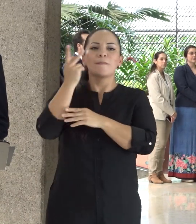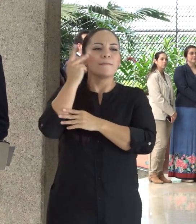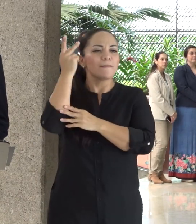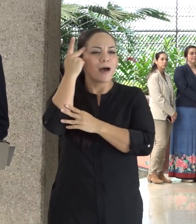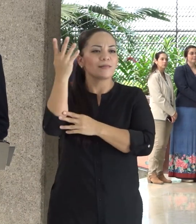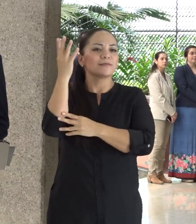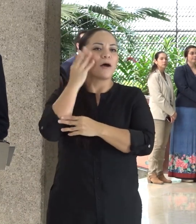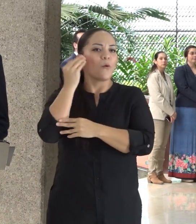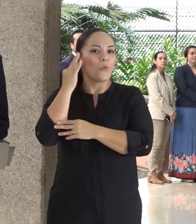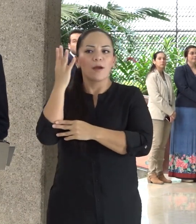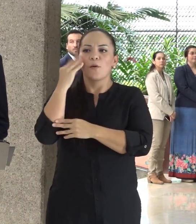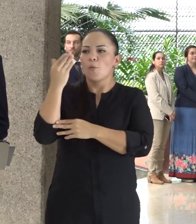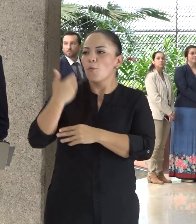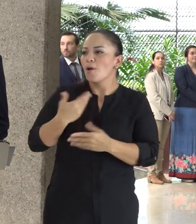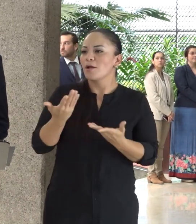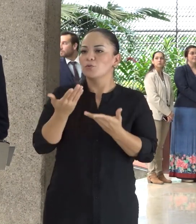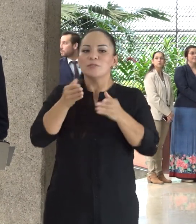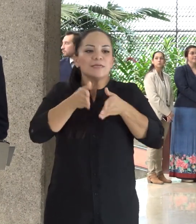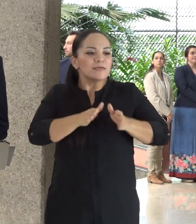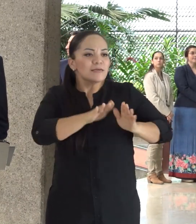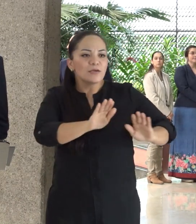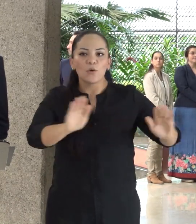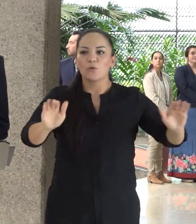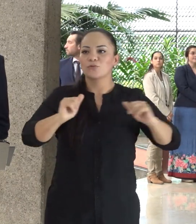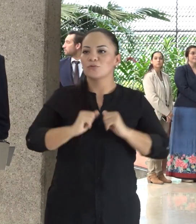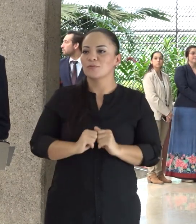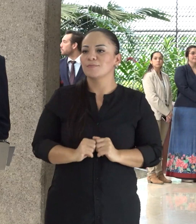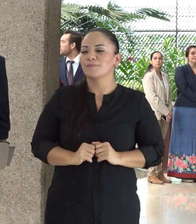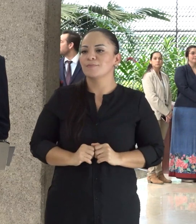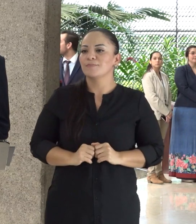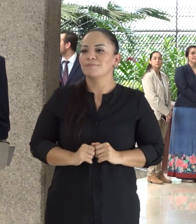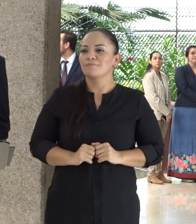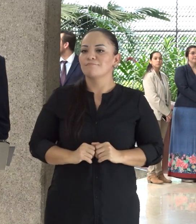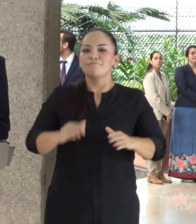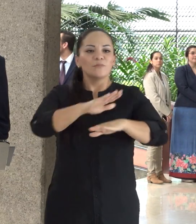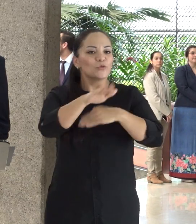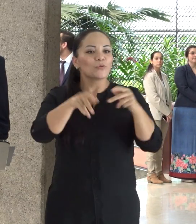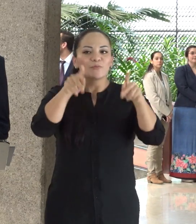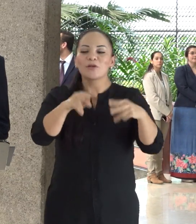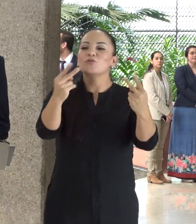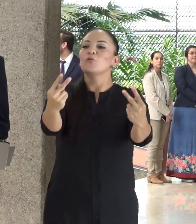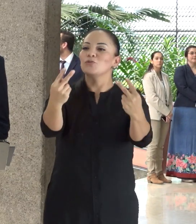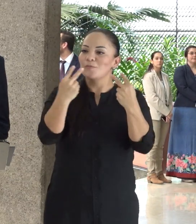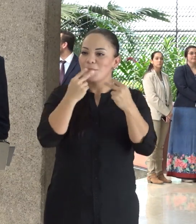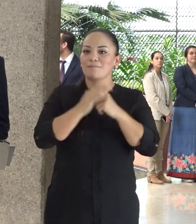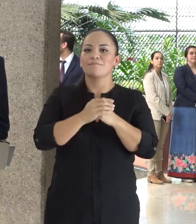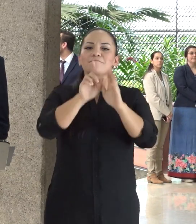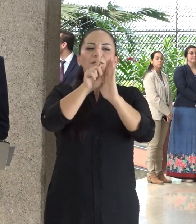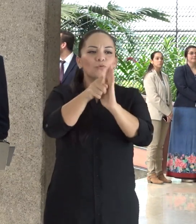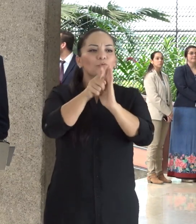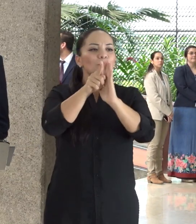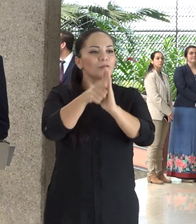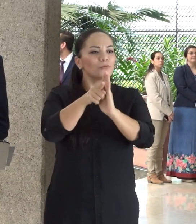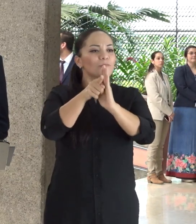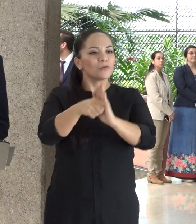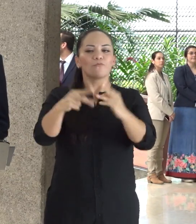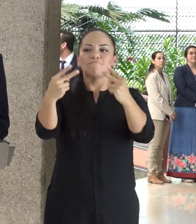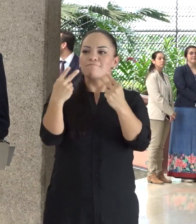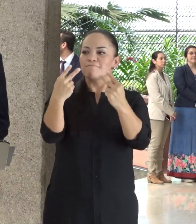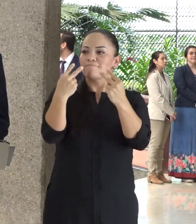abuelos, hijas e hijos son quienes nos ven, minuto a minuto.